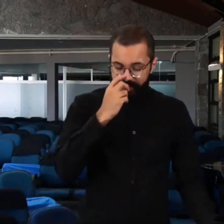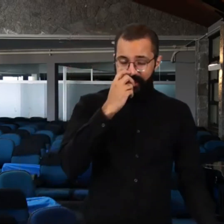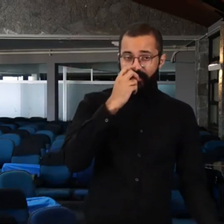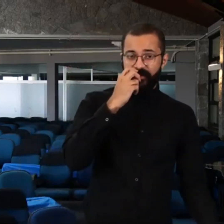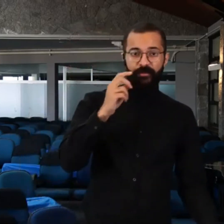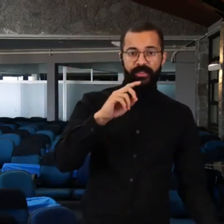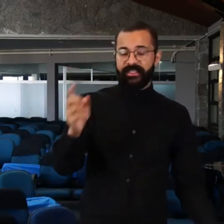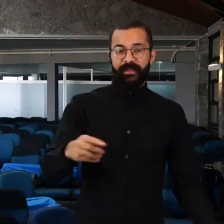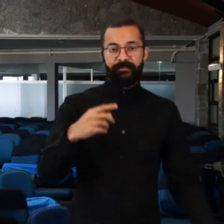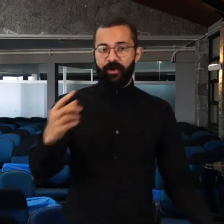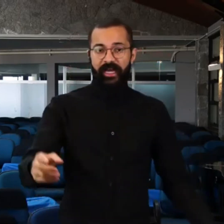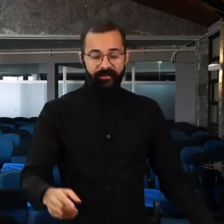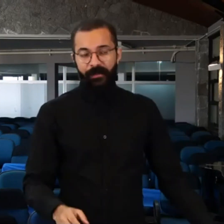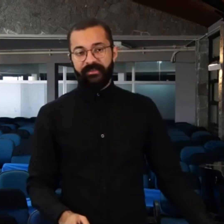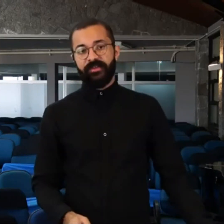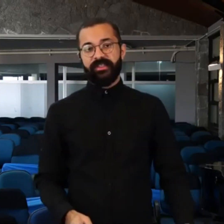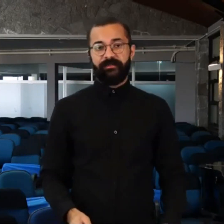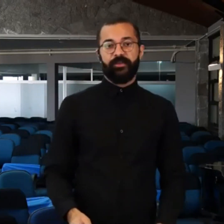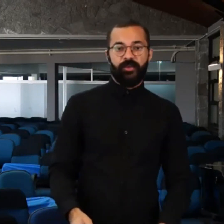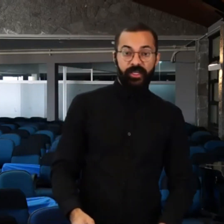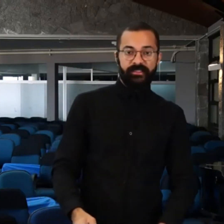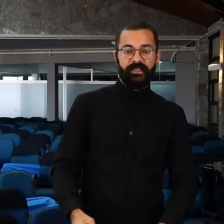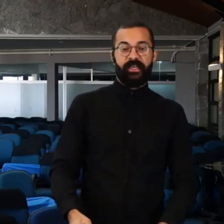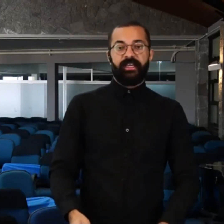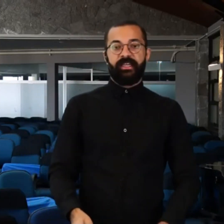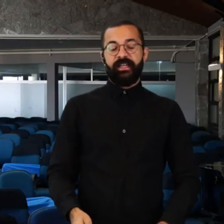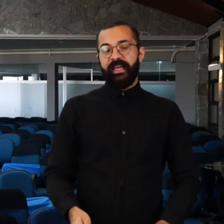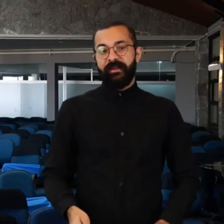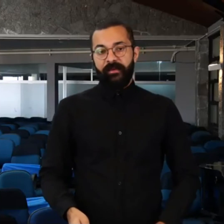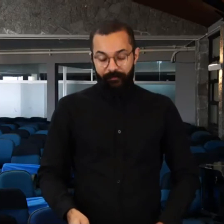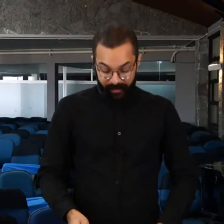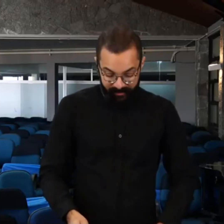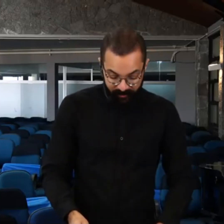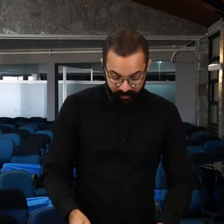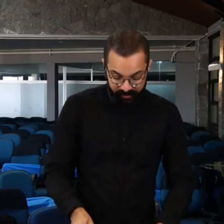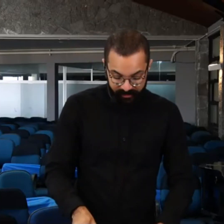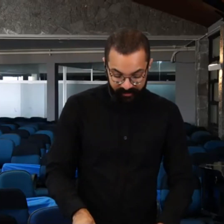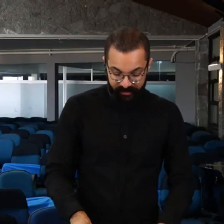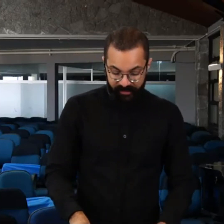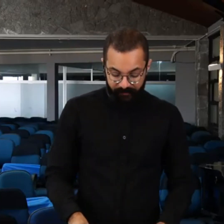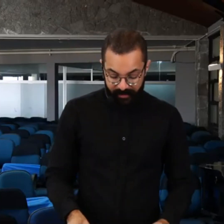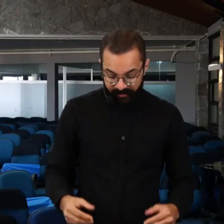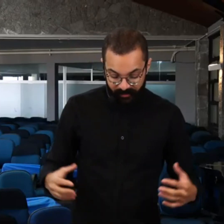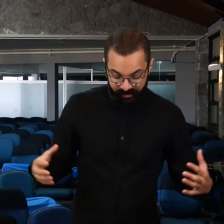Deus não pode ser manipulado pelas nossas emoções e nem pelas nossas